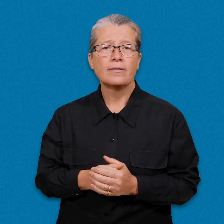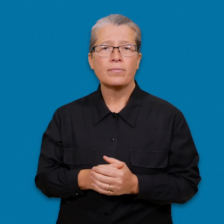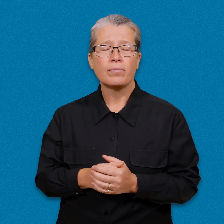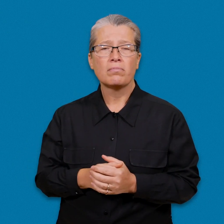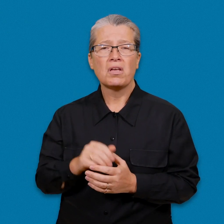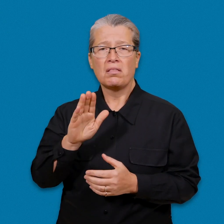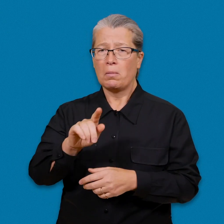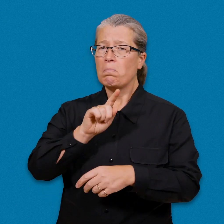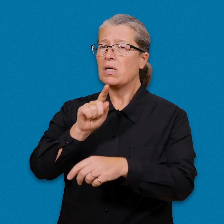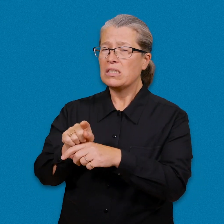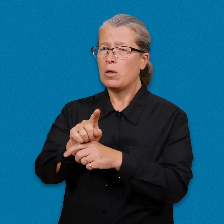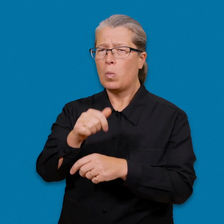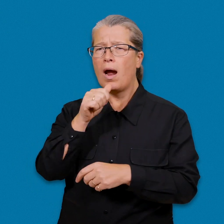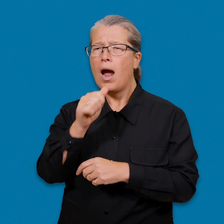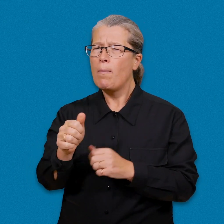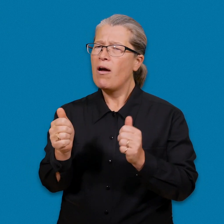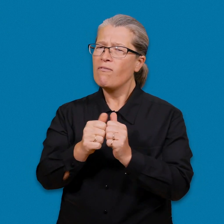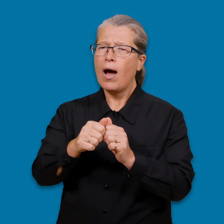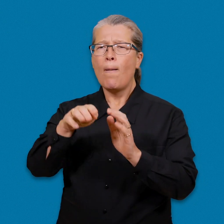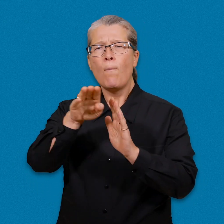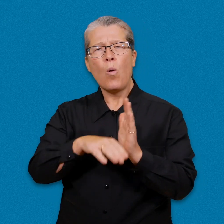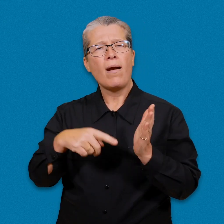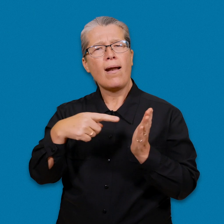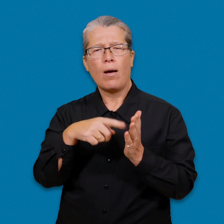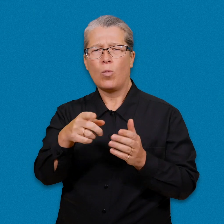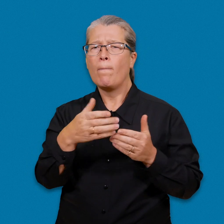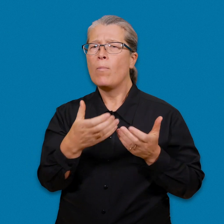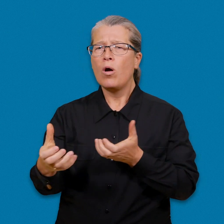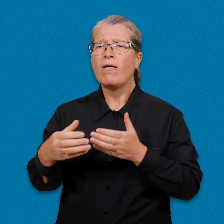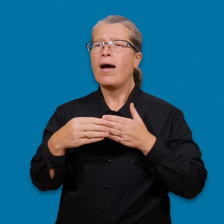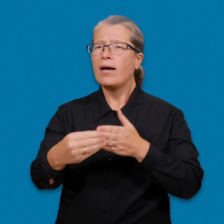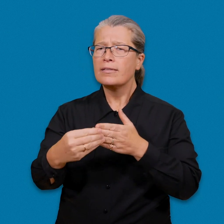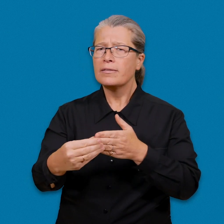funktionsnedsättning. Ange i beställningen för vilket program du behöver handledning.